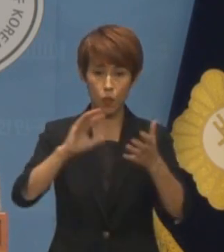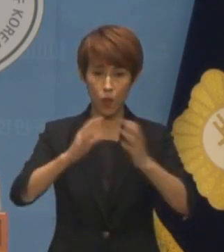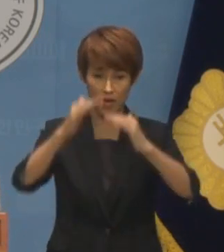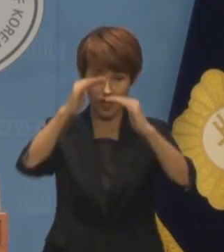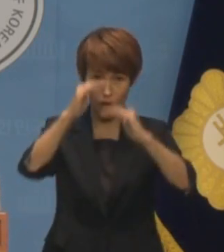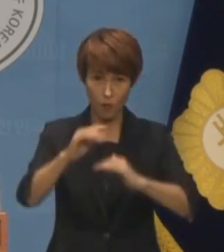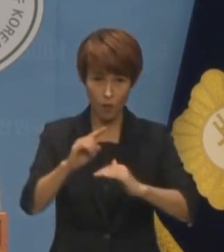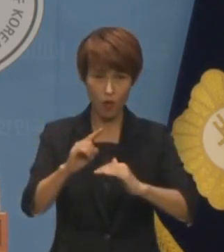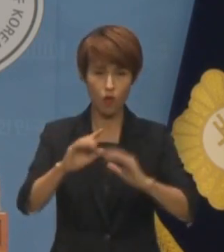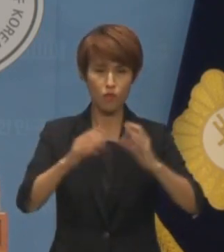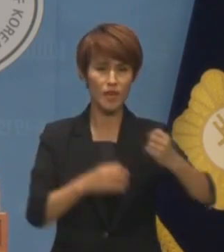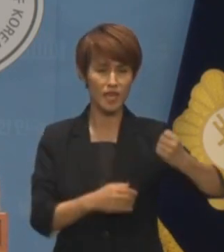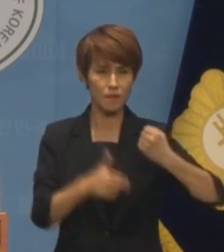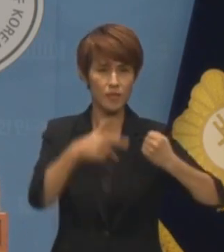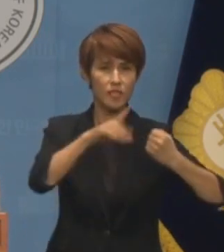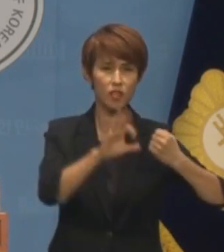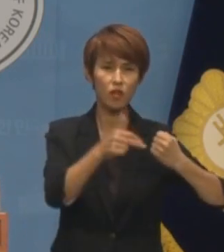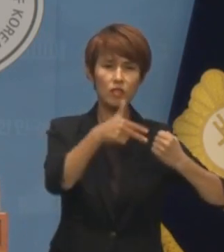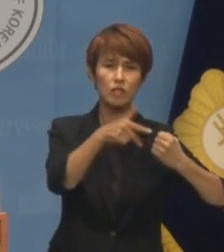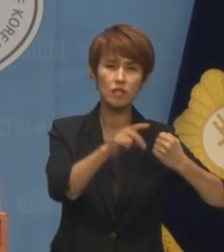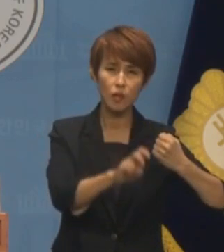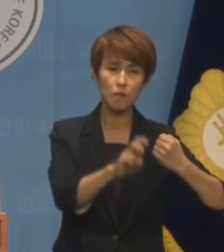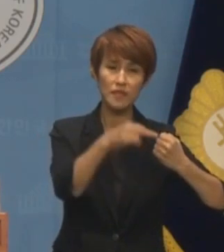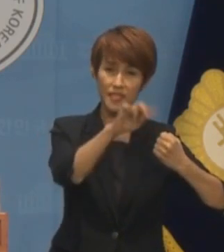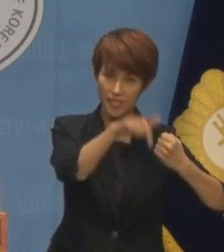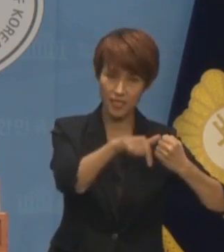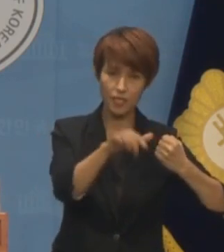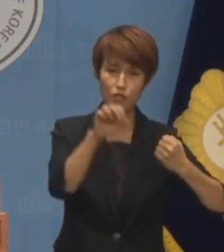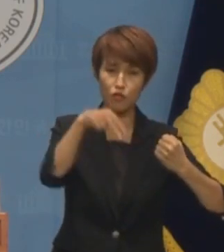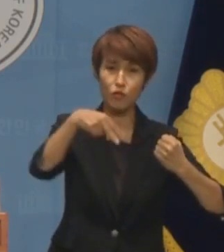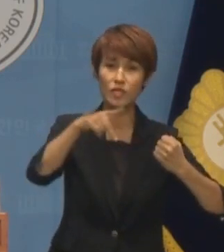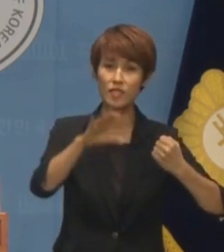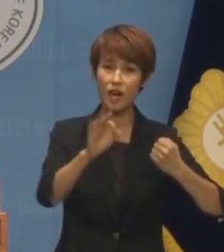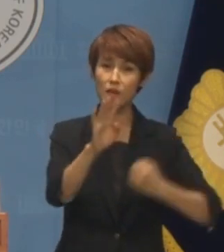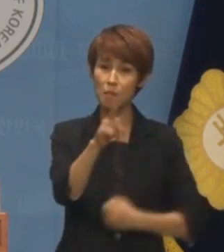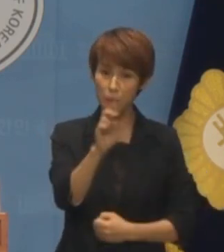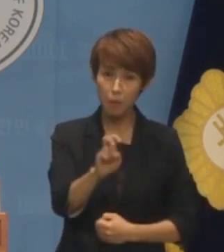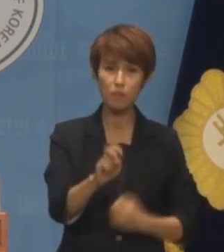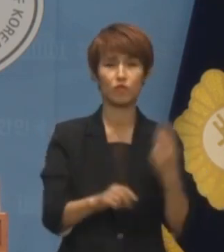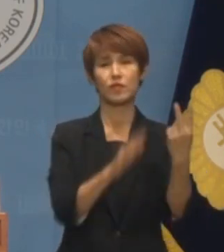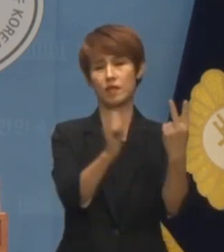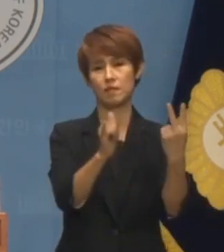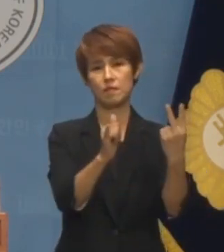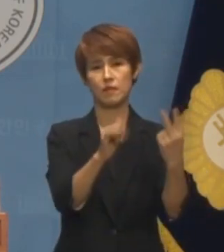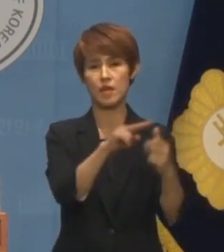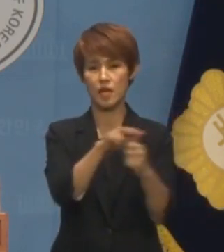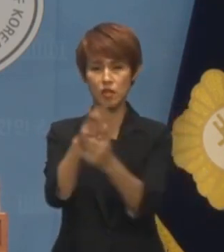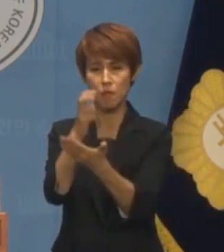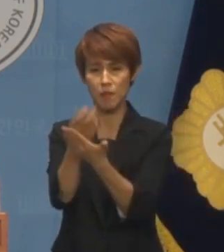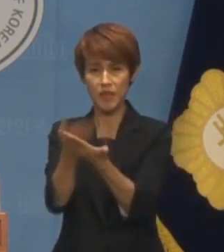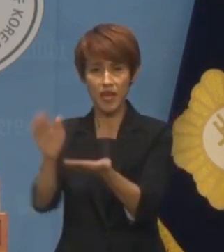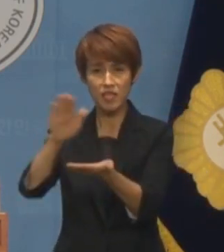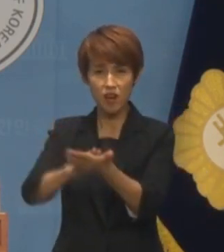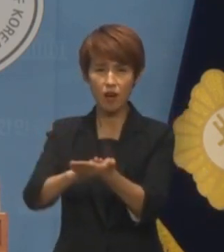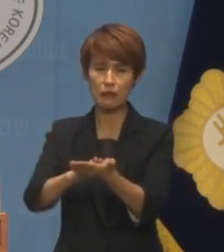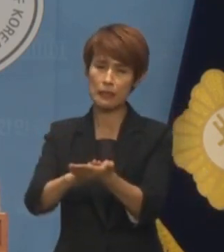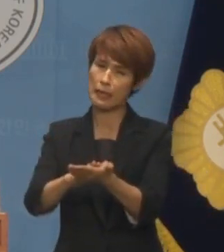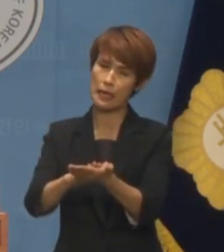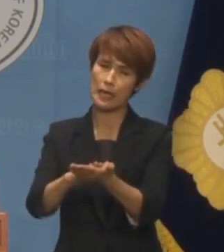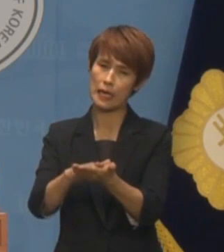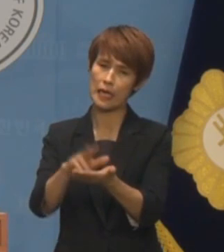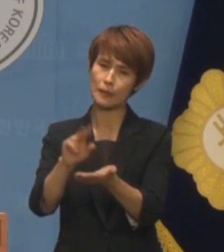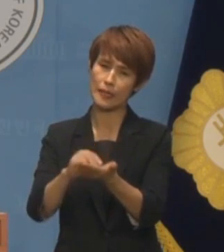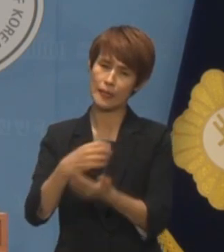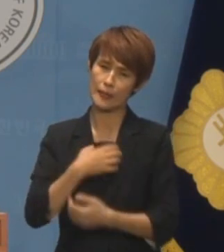국민의힘 정점식 유상범 의원이 간첨법 개정안에 우려를 표하는